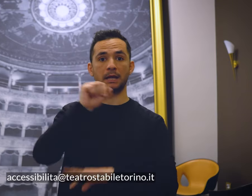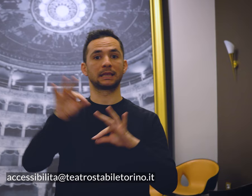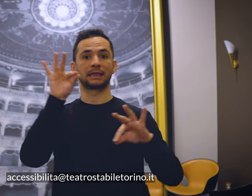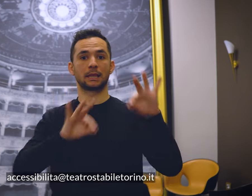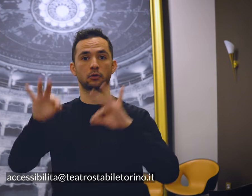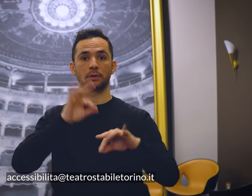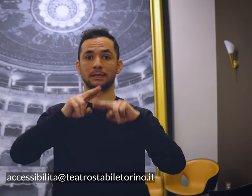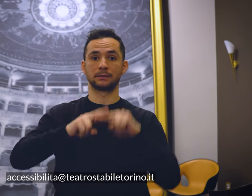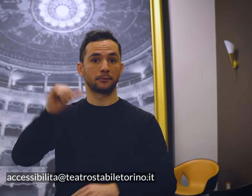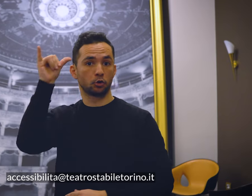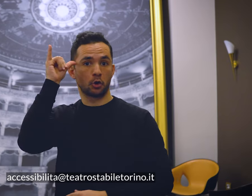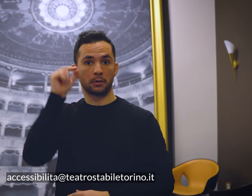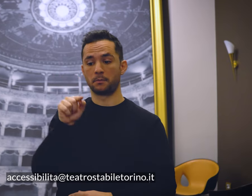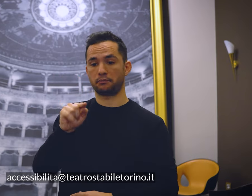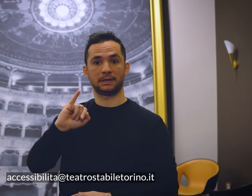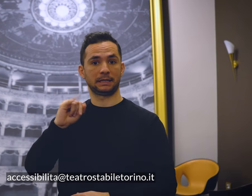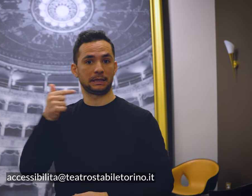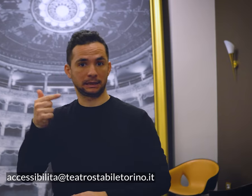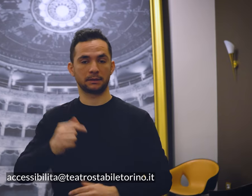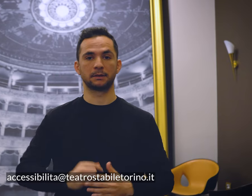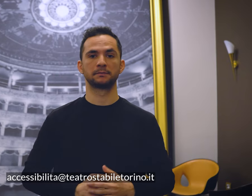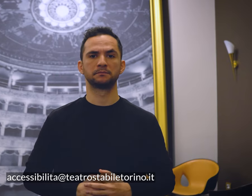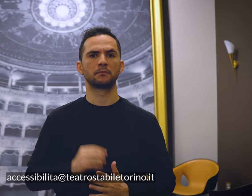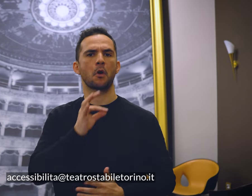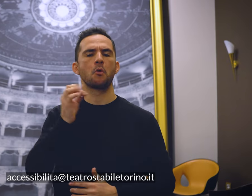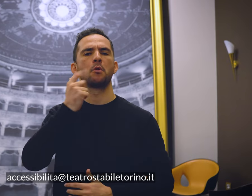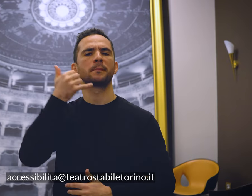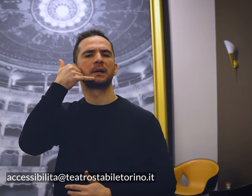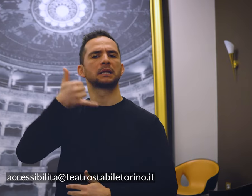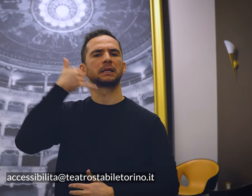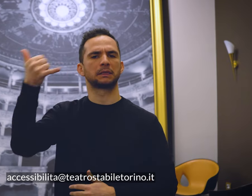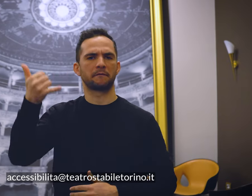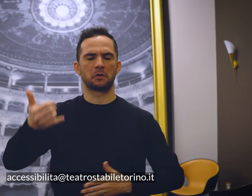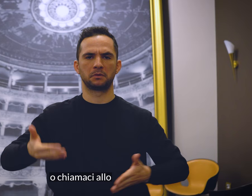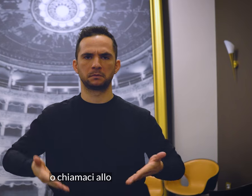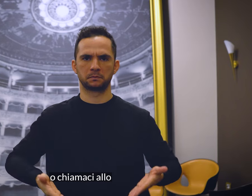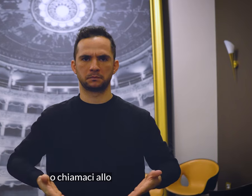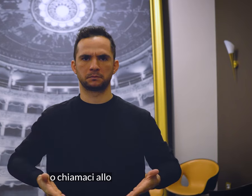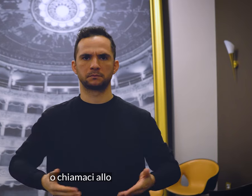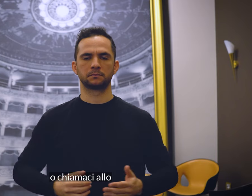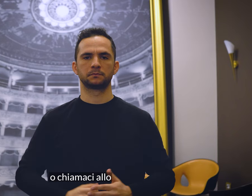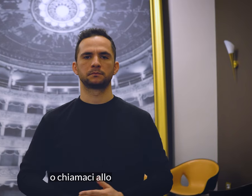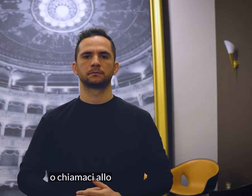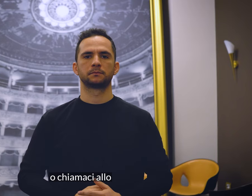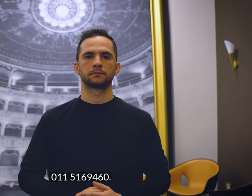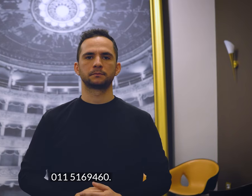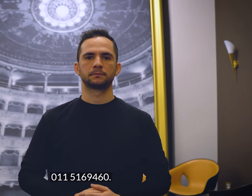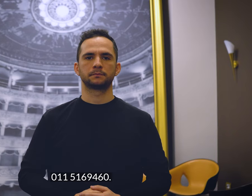accessibilità-teatro-stabile-torino.it o chiamaci allo 011